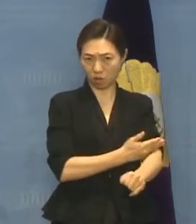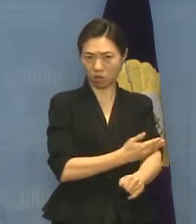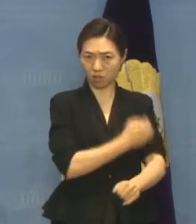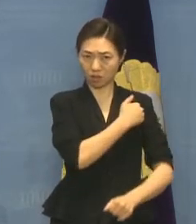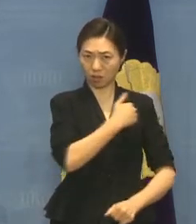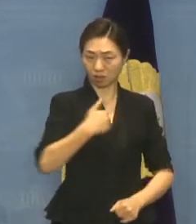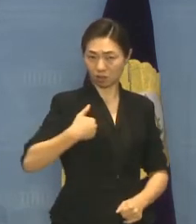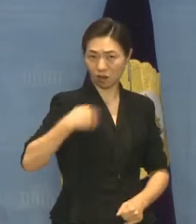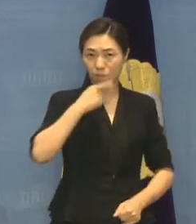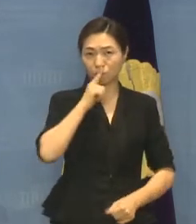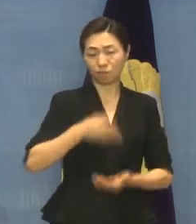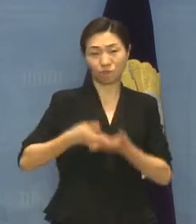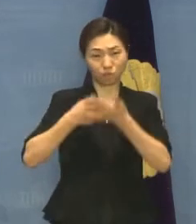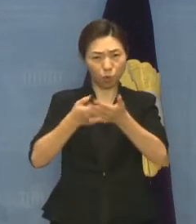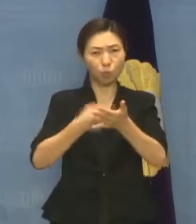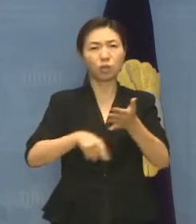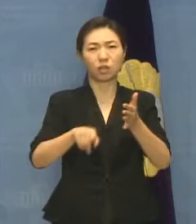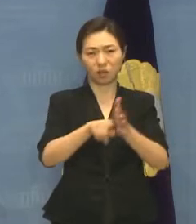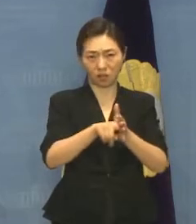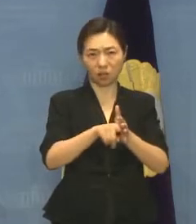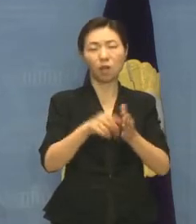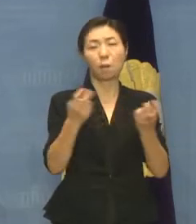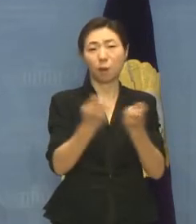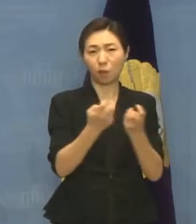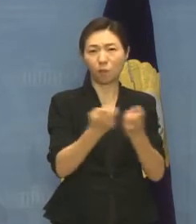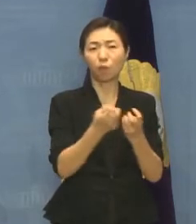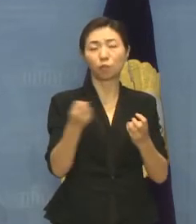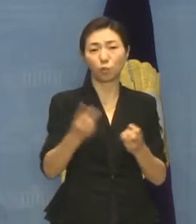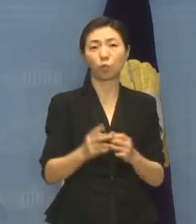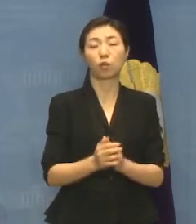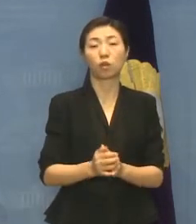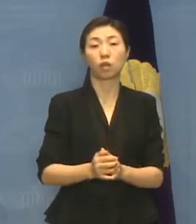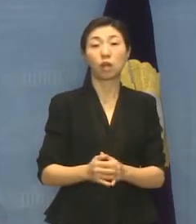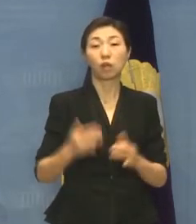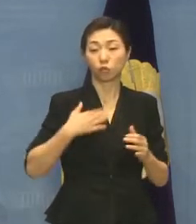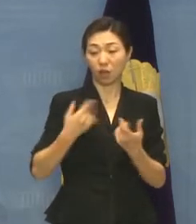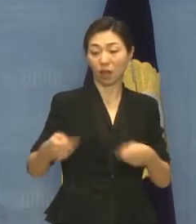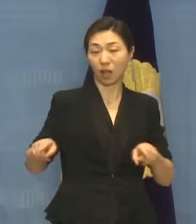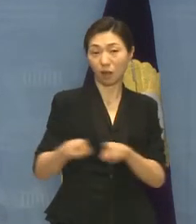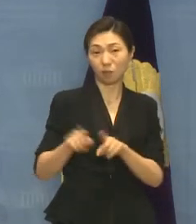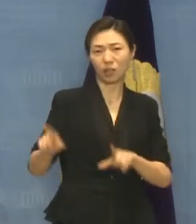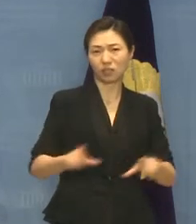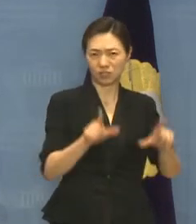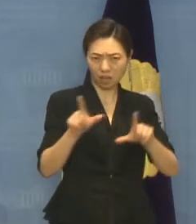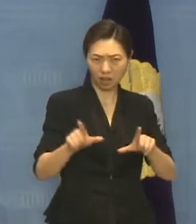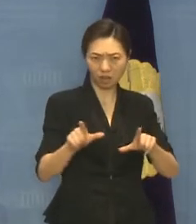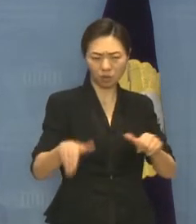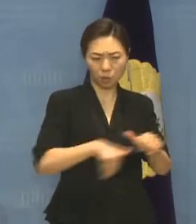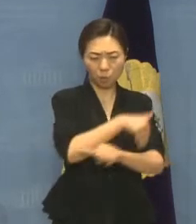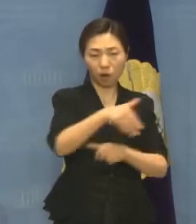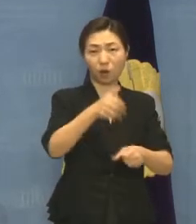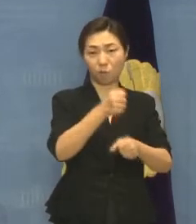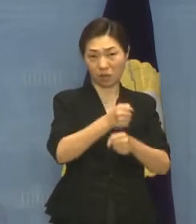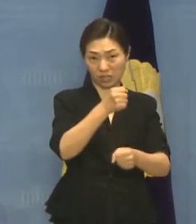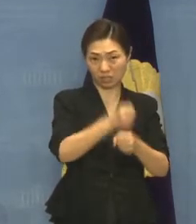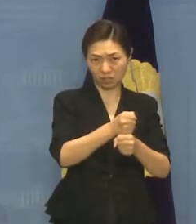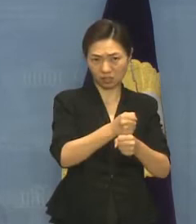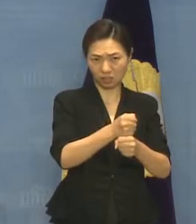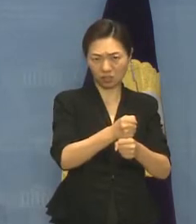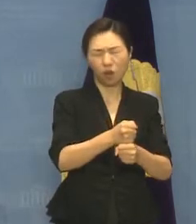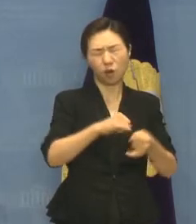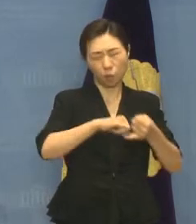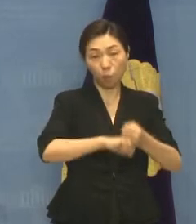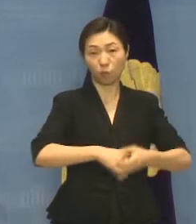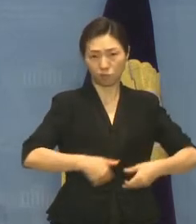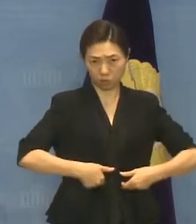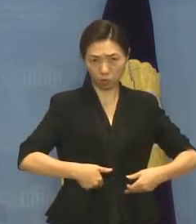이웃으로 함께 살아갈 수 있는 환경과 여건을 만들라는 요구임을 정부를 상대로 다시 한